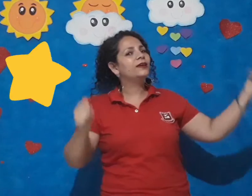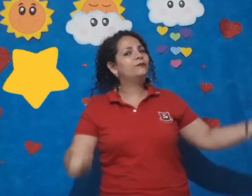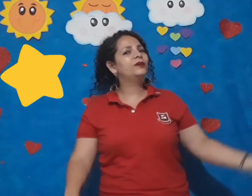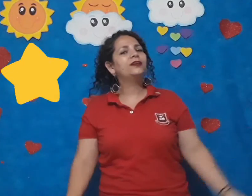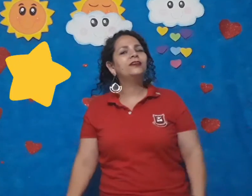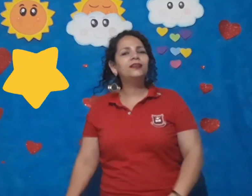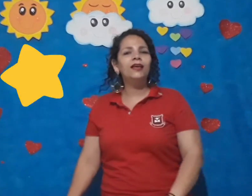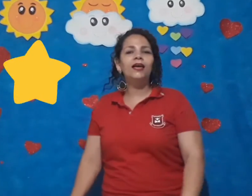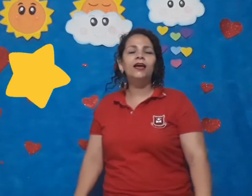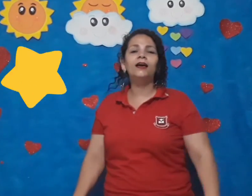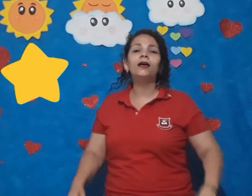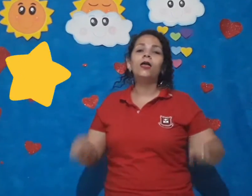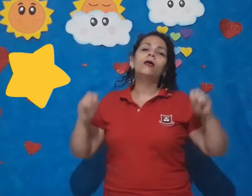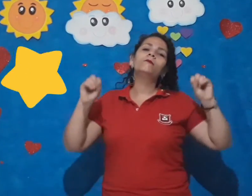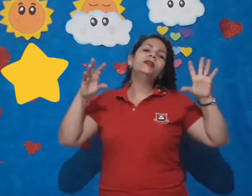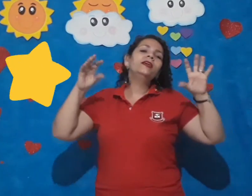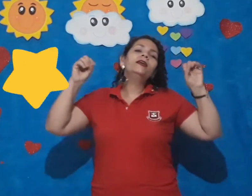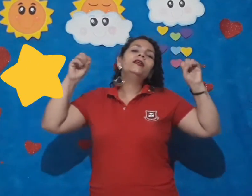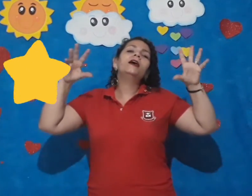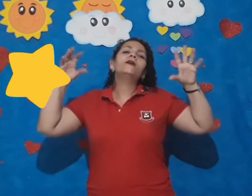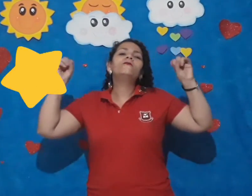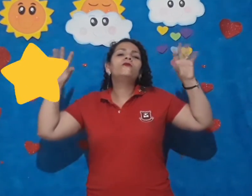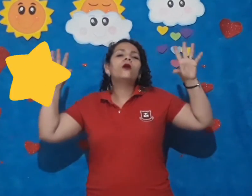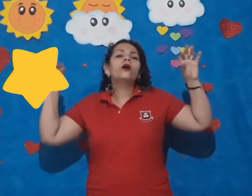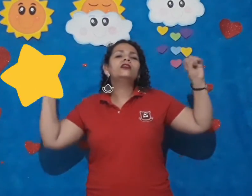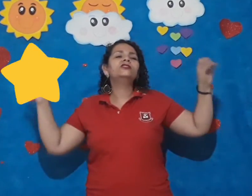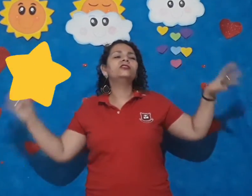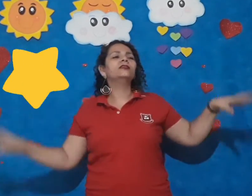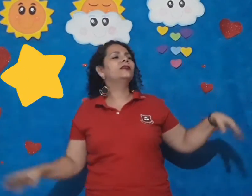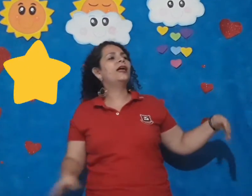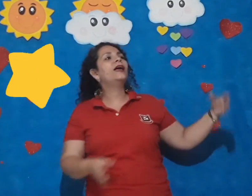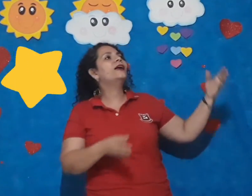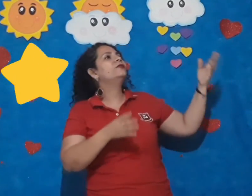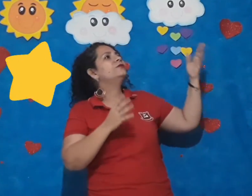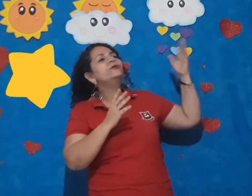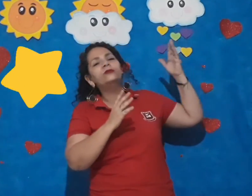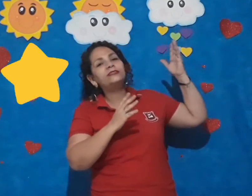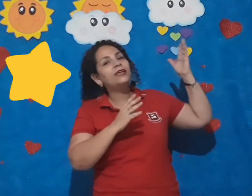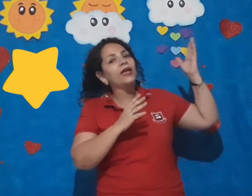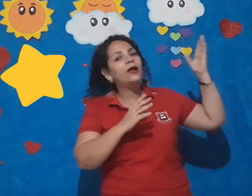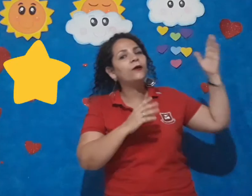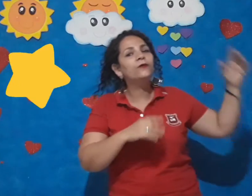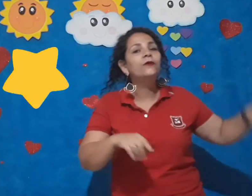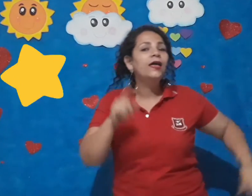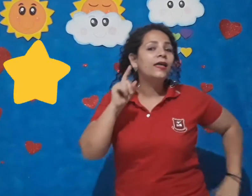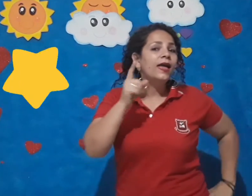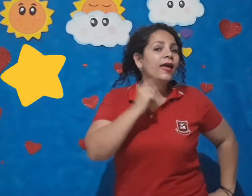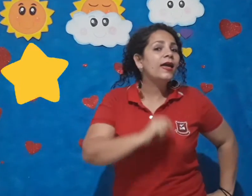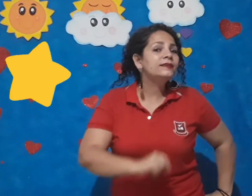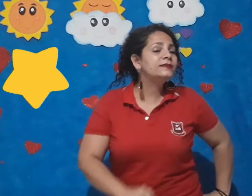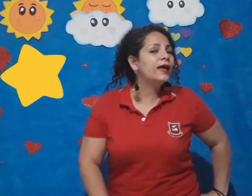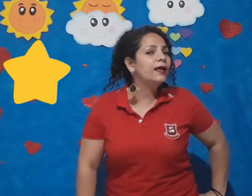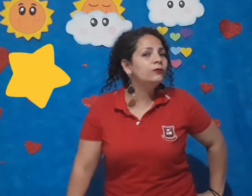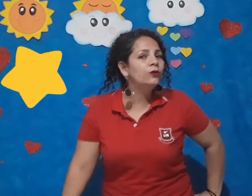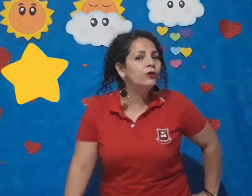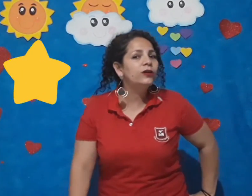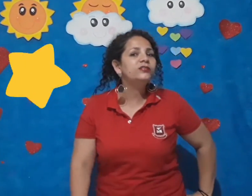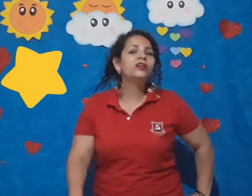brilhar. Brilha forte lá no céu, essa noite